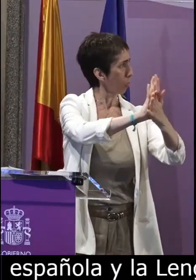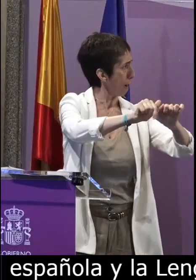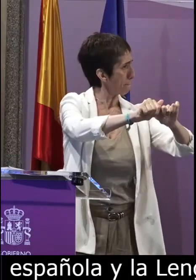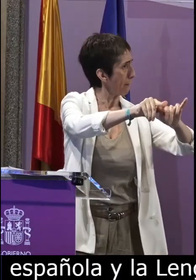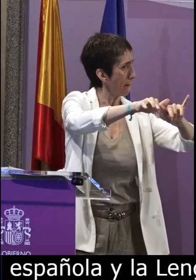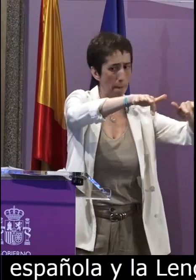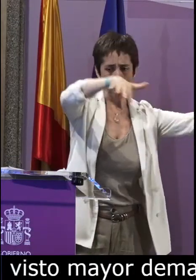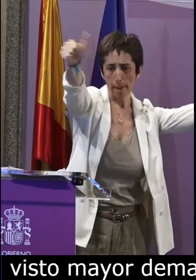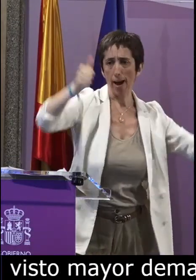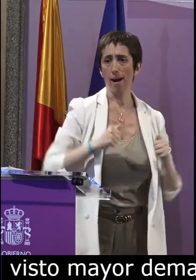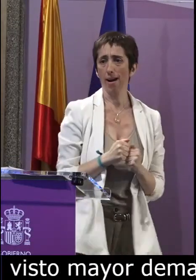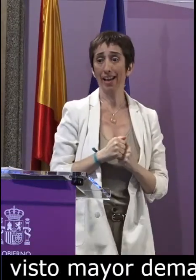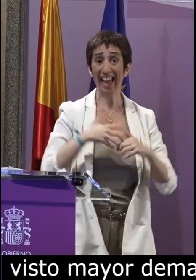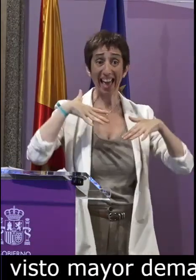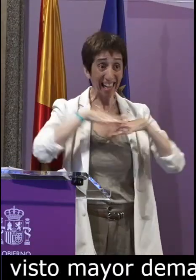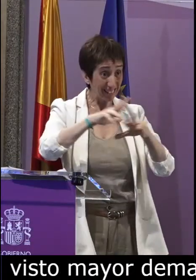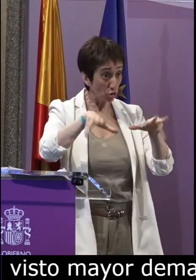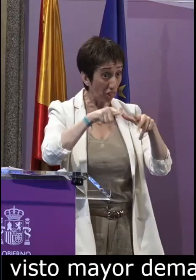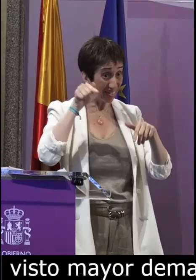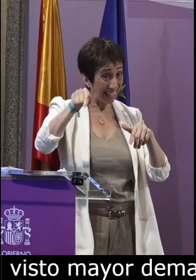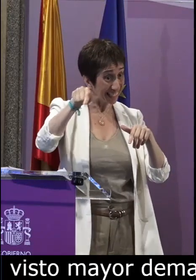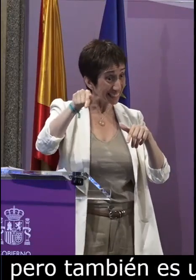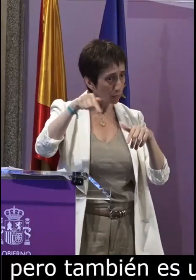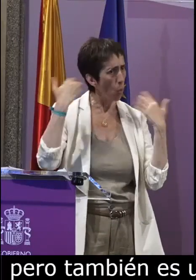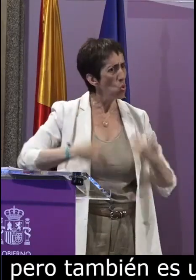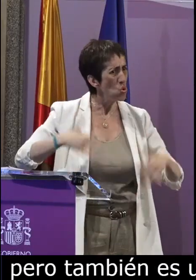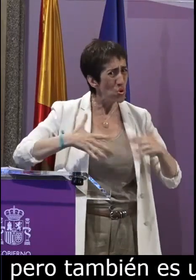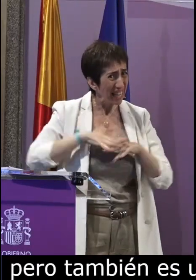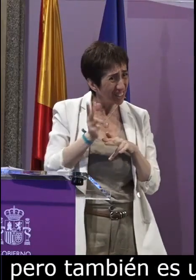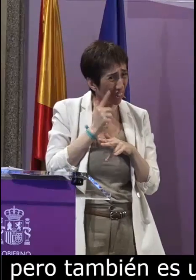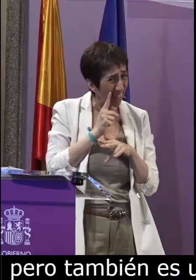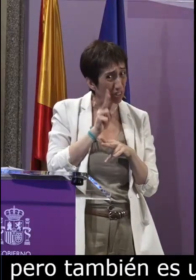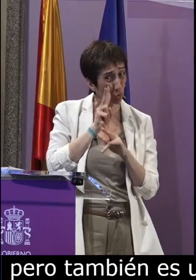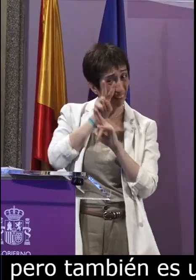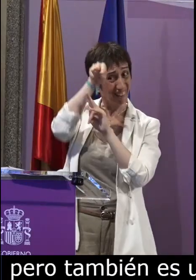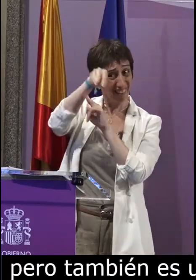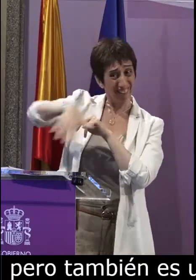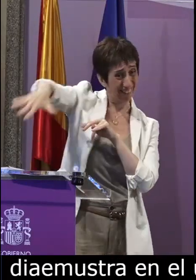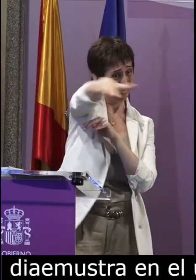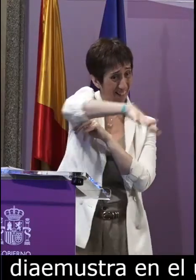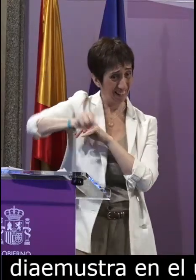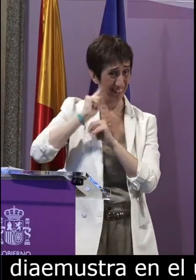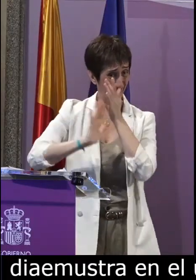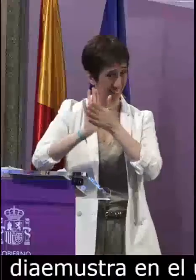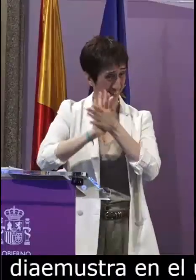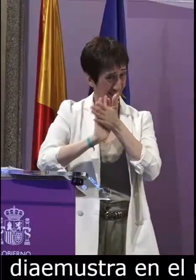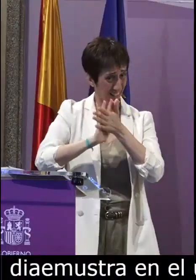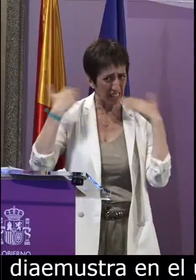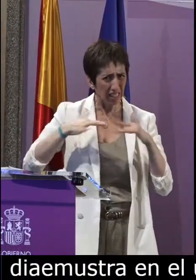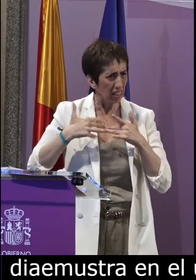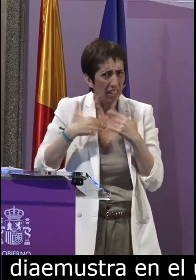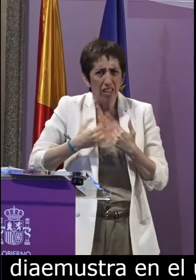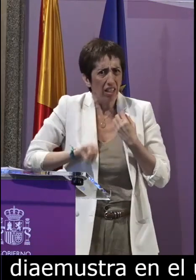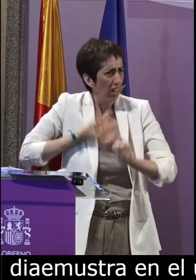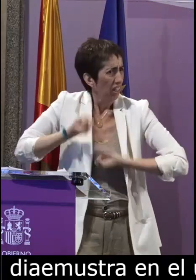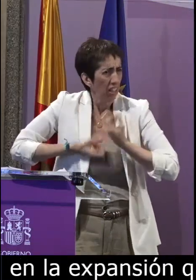en la expansión que tiene en los medios de comunicación en la televisión en las redes sociales donde